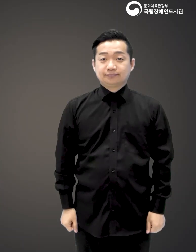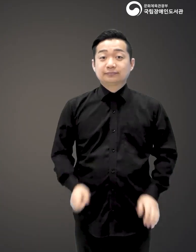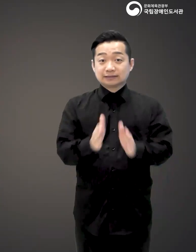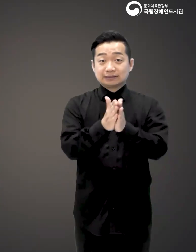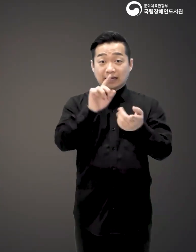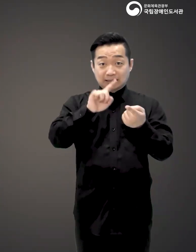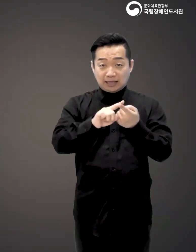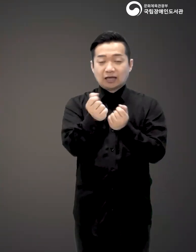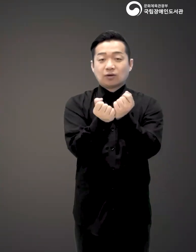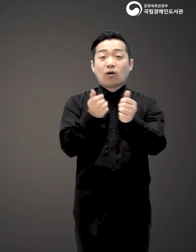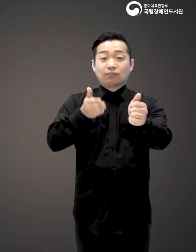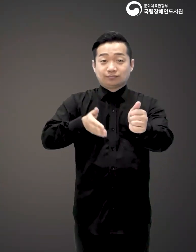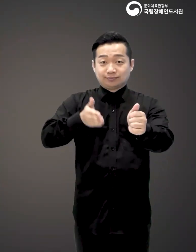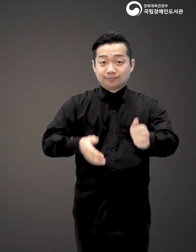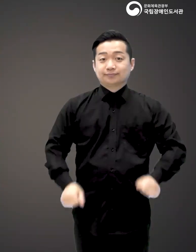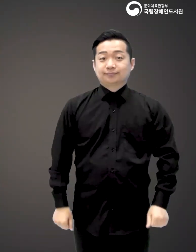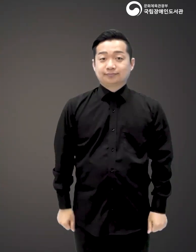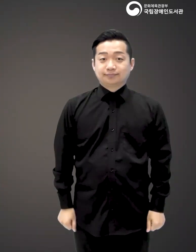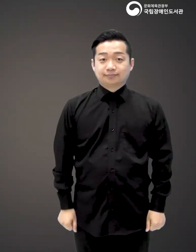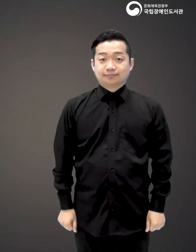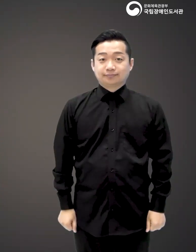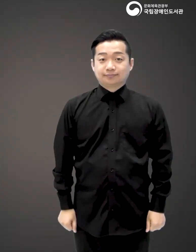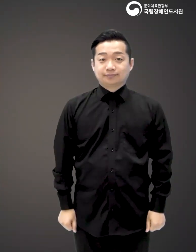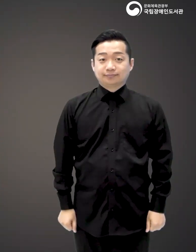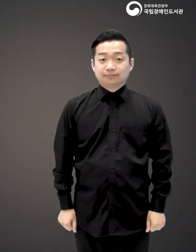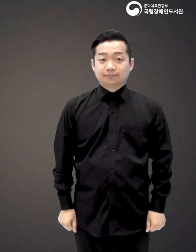책에 대해 설명 부탁드립니다.